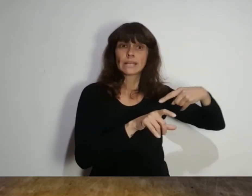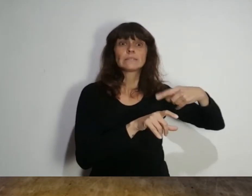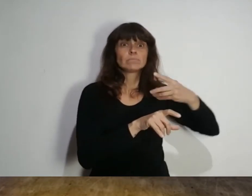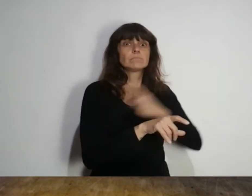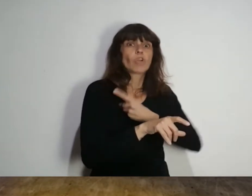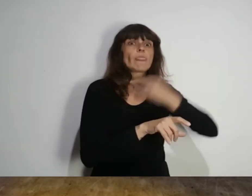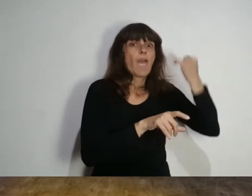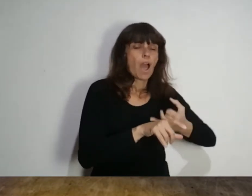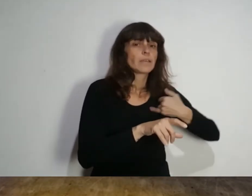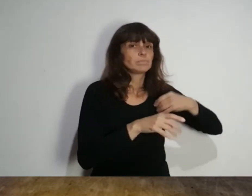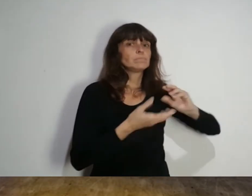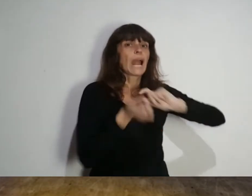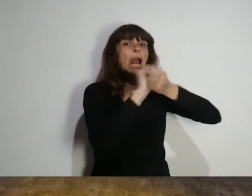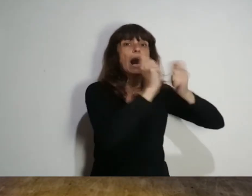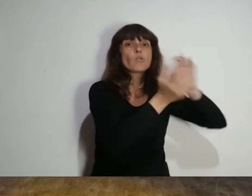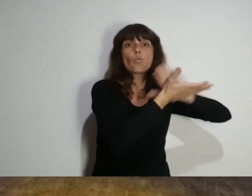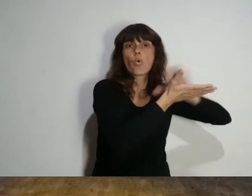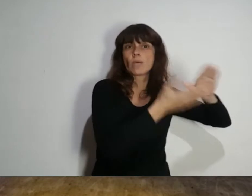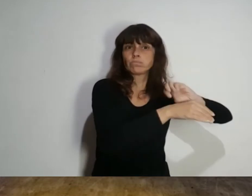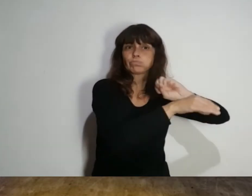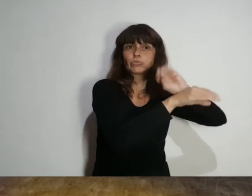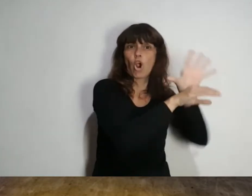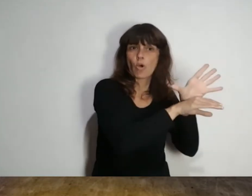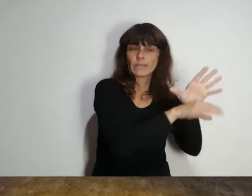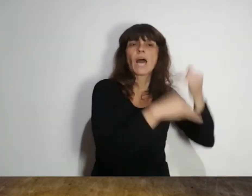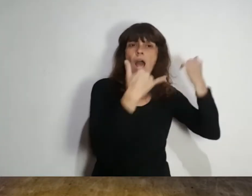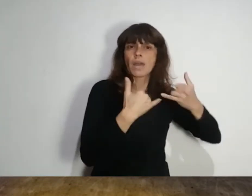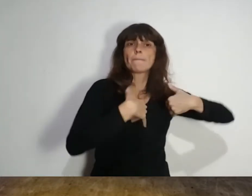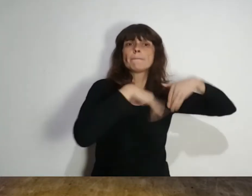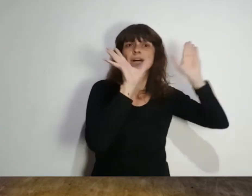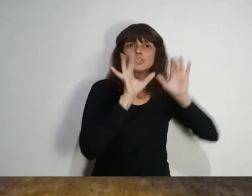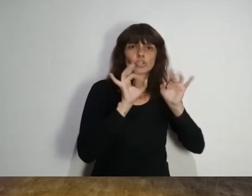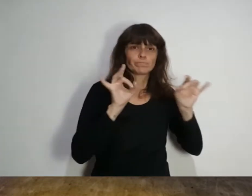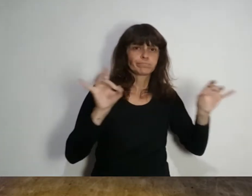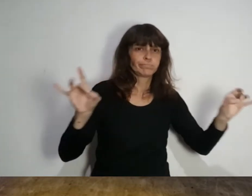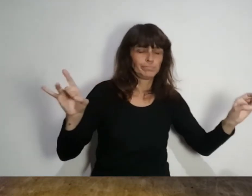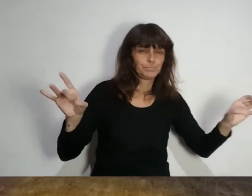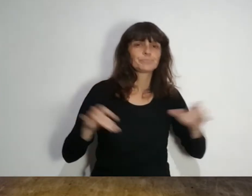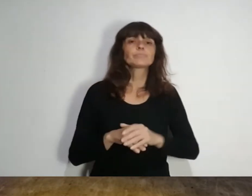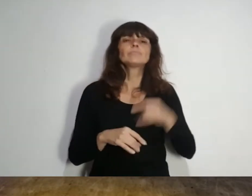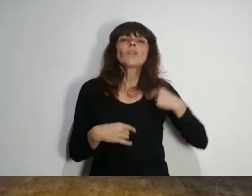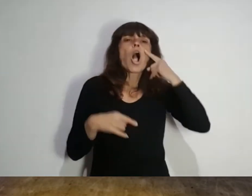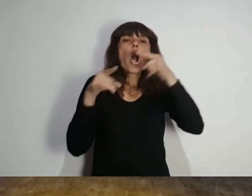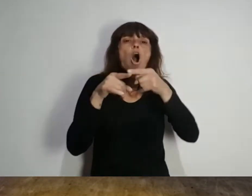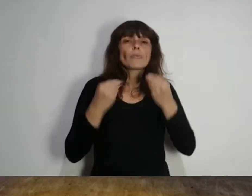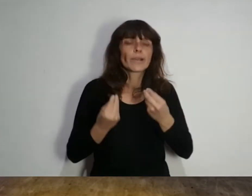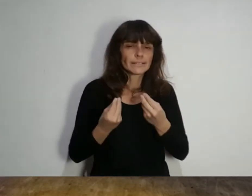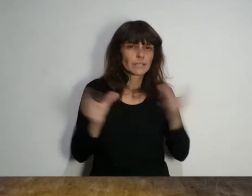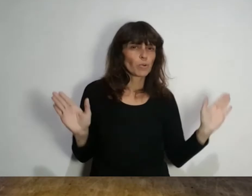de países donde circulan las nuevas variantes del virus que generan mayor transmisibilidad. El objetivo